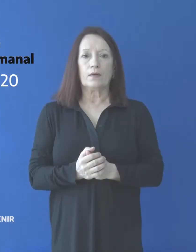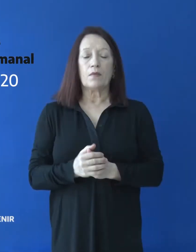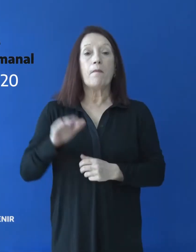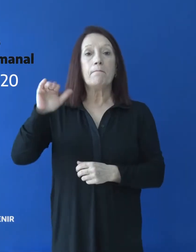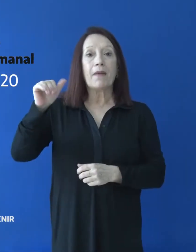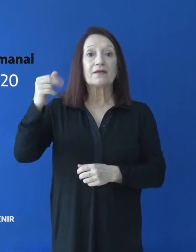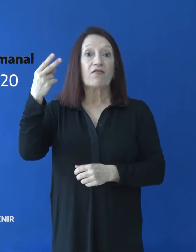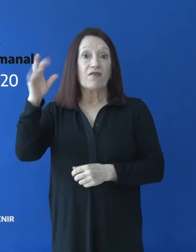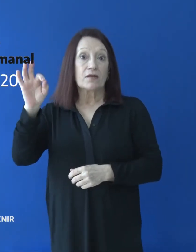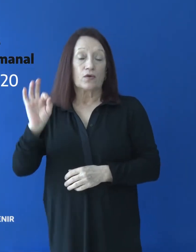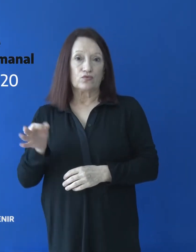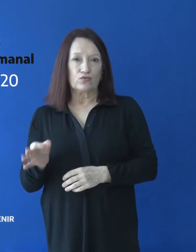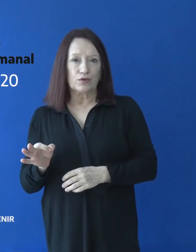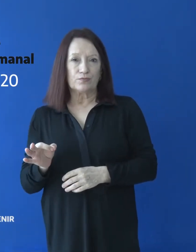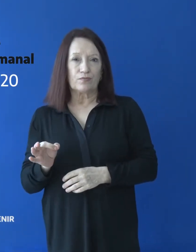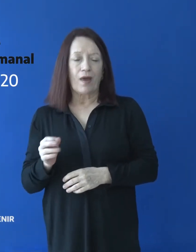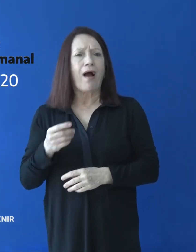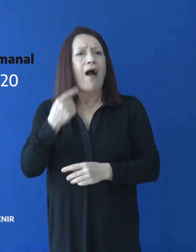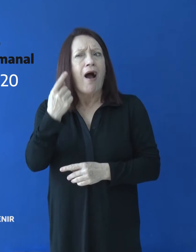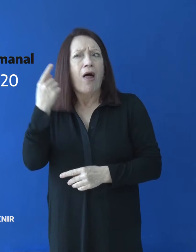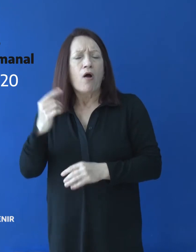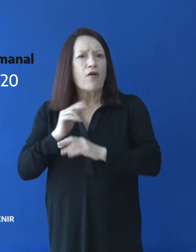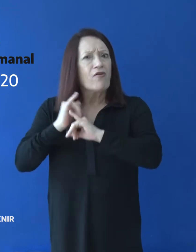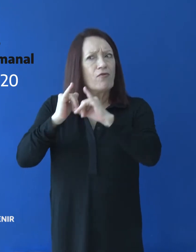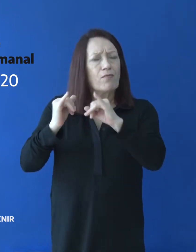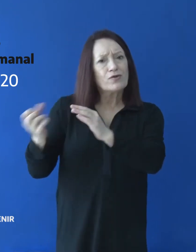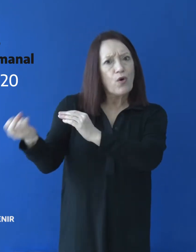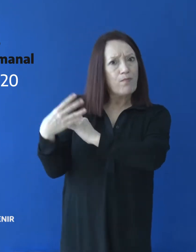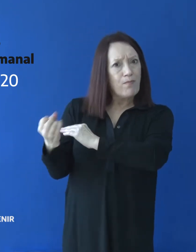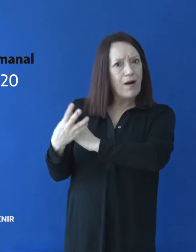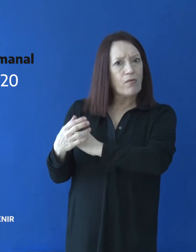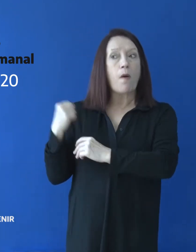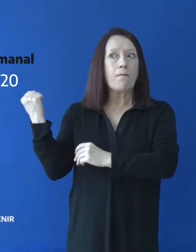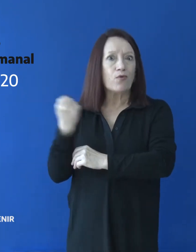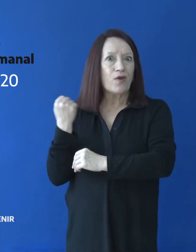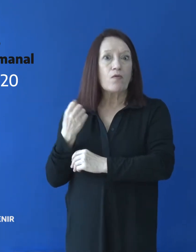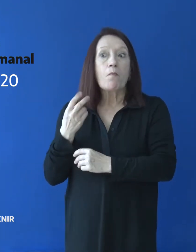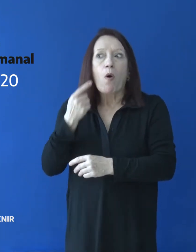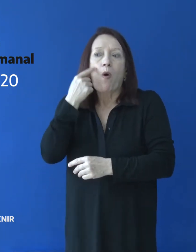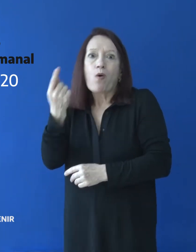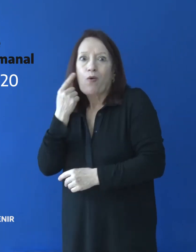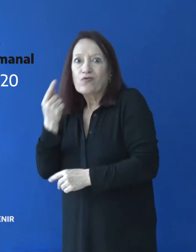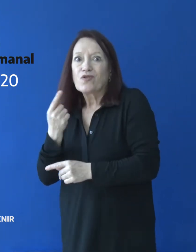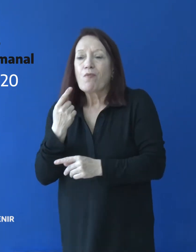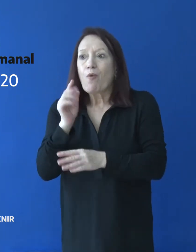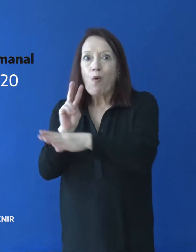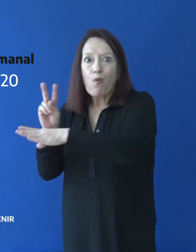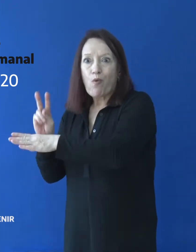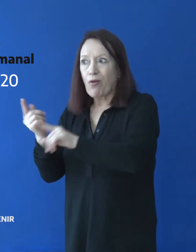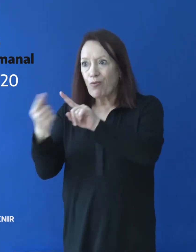Martes 20. Cada dato que nos acerquen nos aproxima más para que la atención sea rápida y